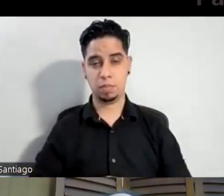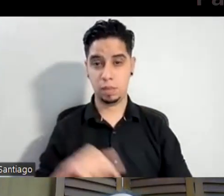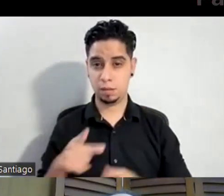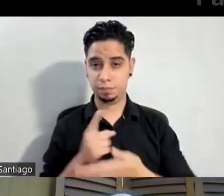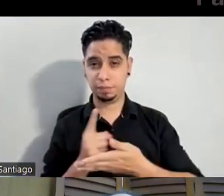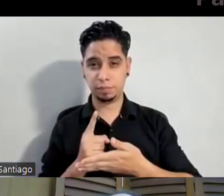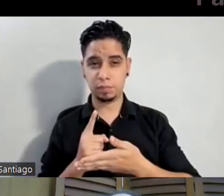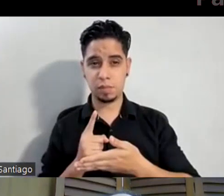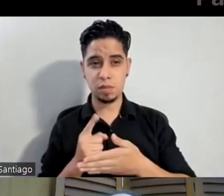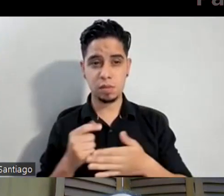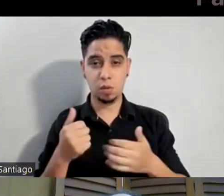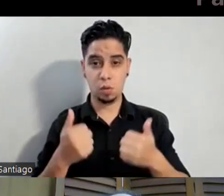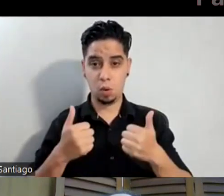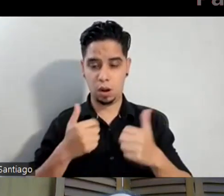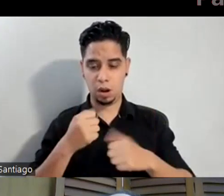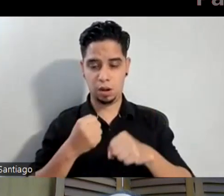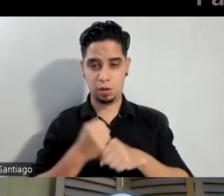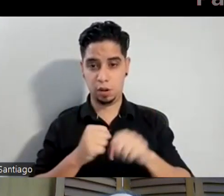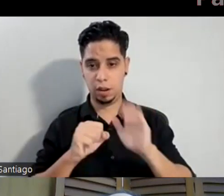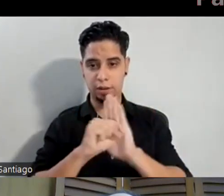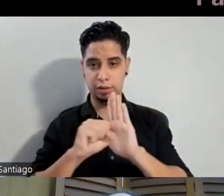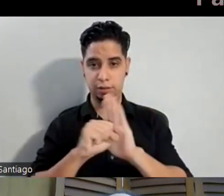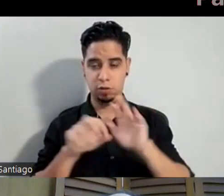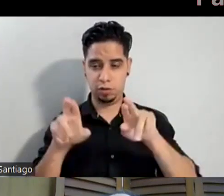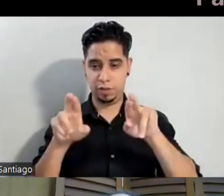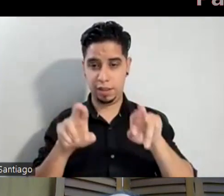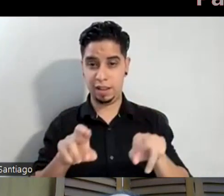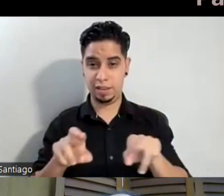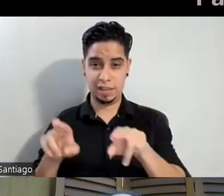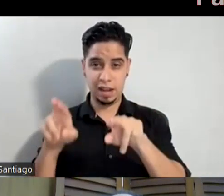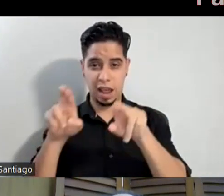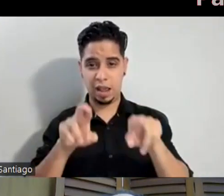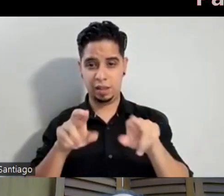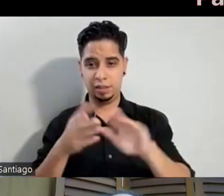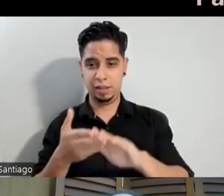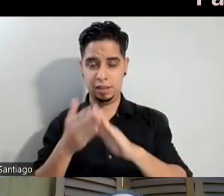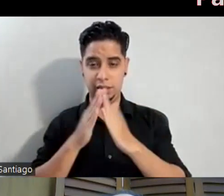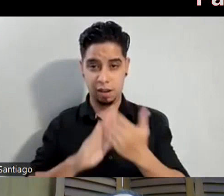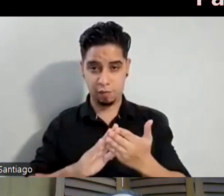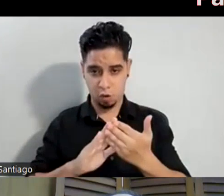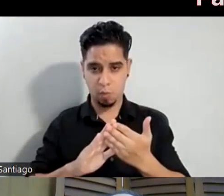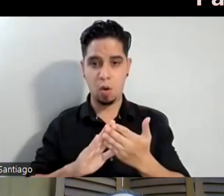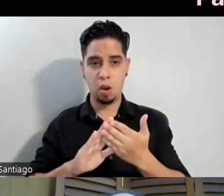cuál año el símbolo del reciclaje se convierte en código industrial?